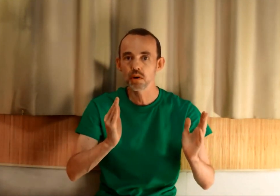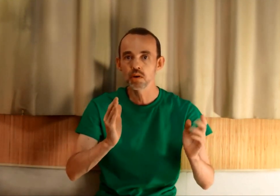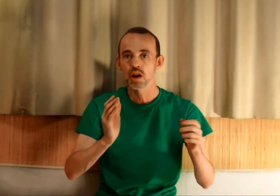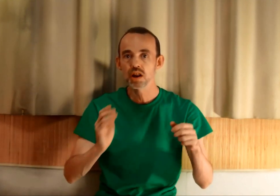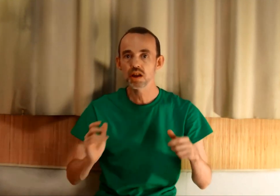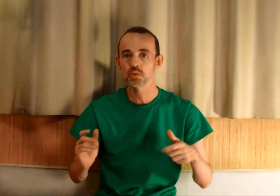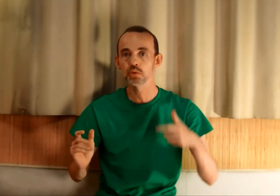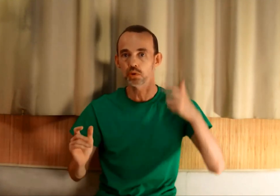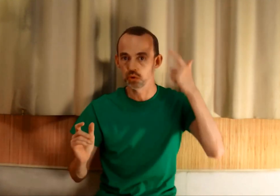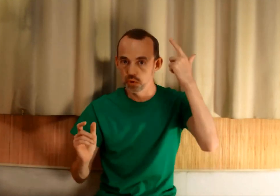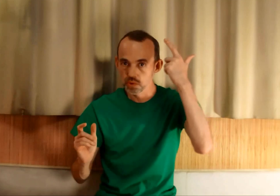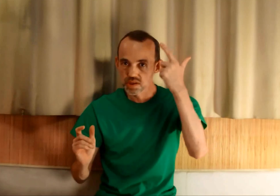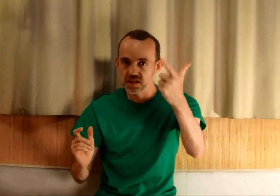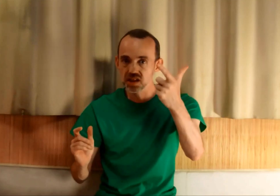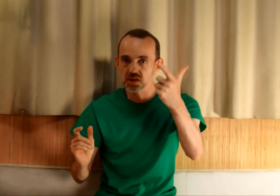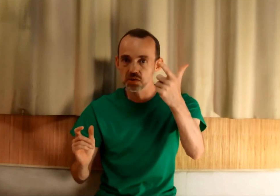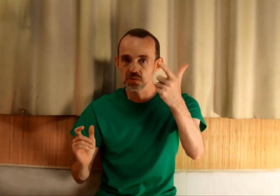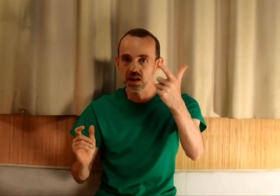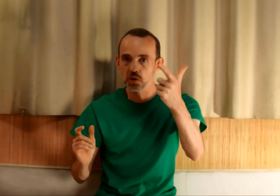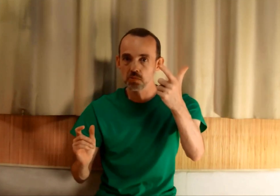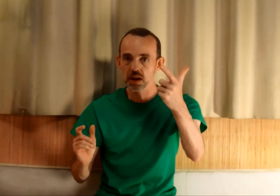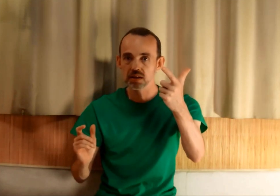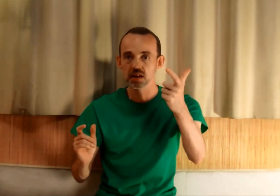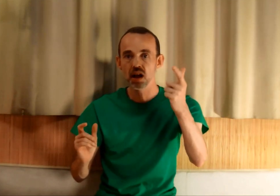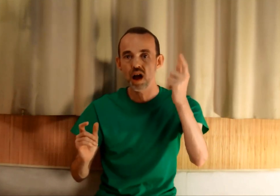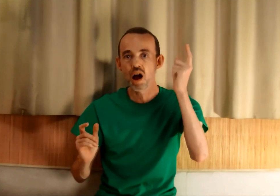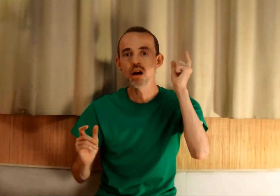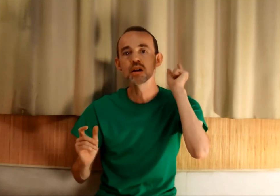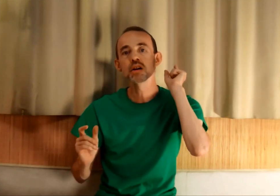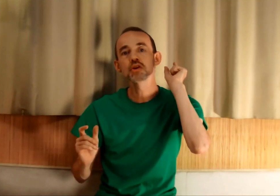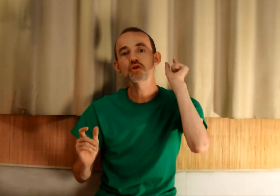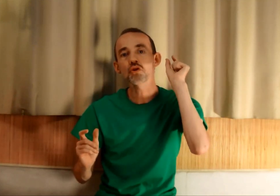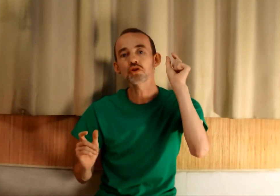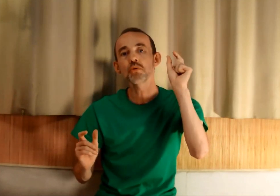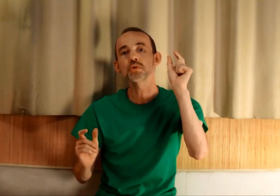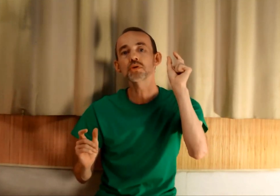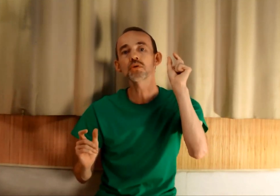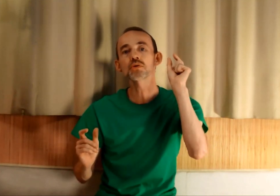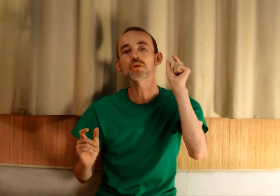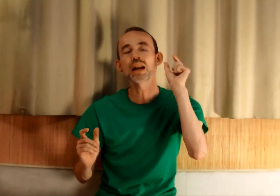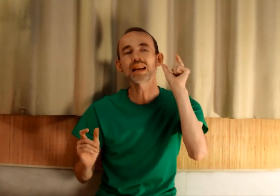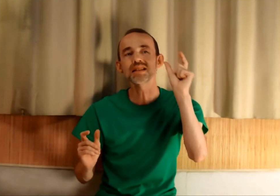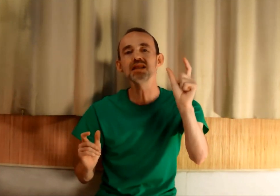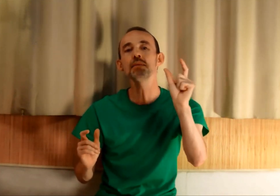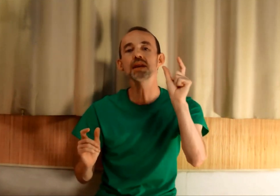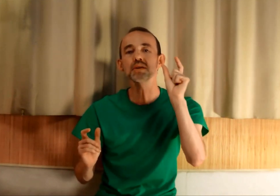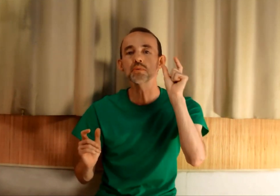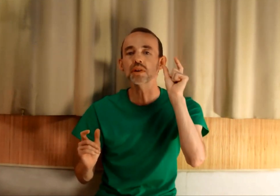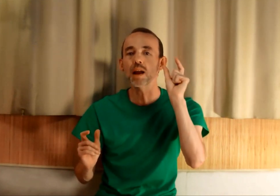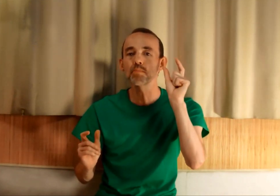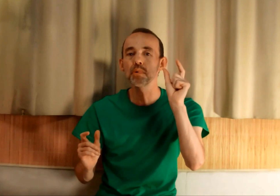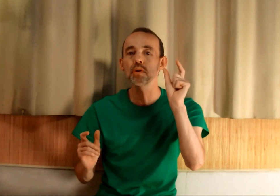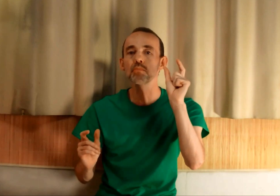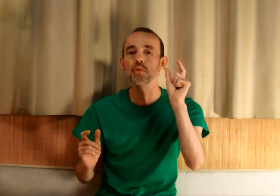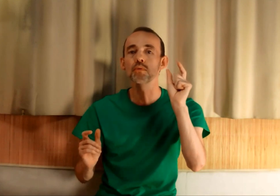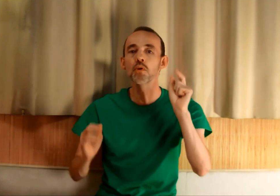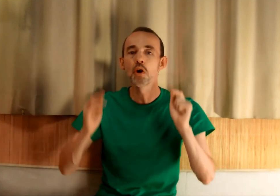vivant, il y a donc deux indications qui la complètent. Un, changez le sens, la signification qu'a la peur pour vous.